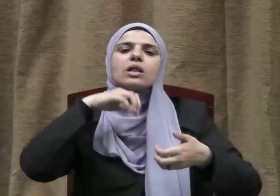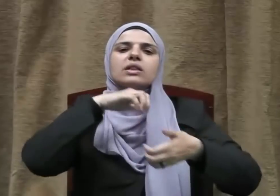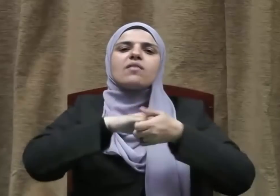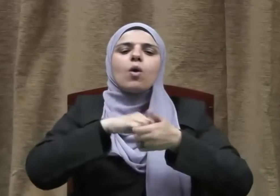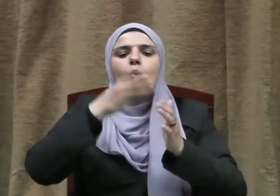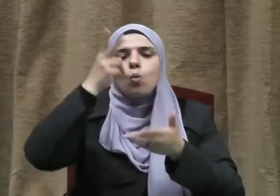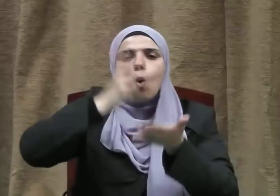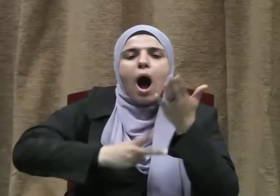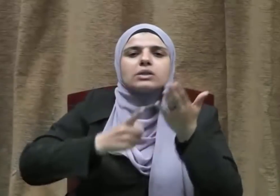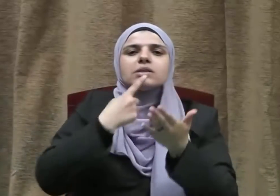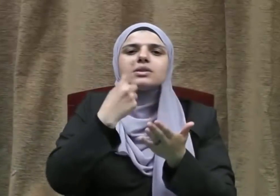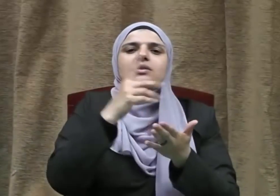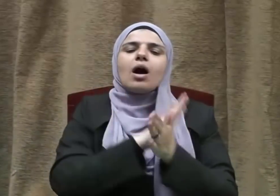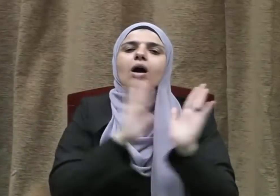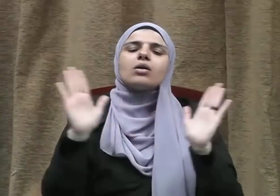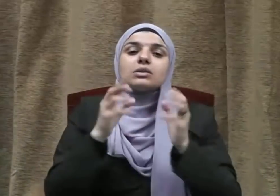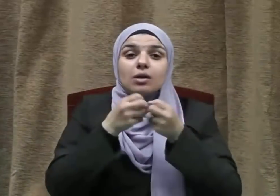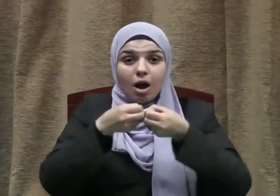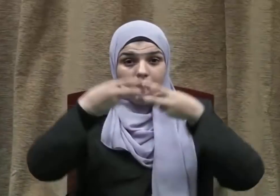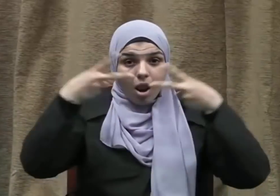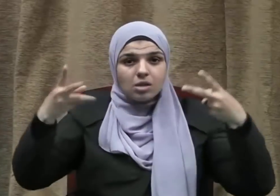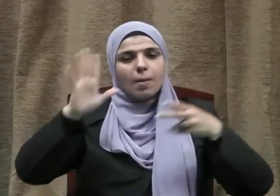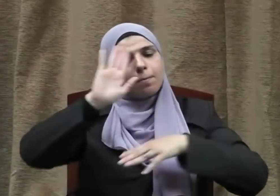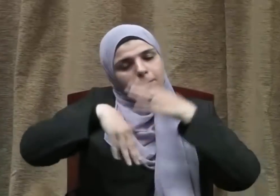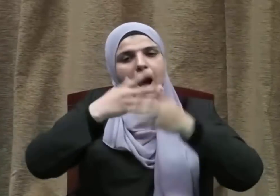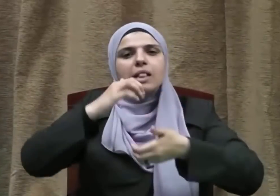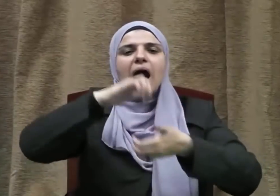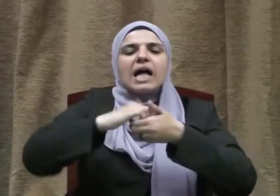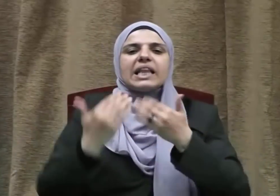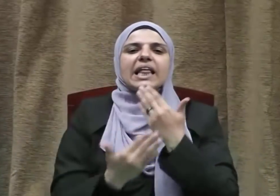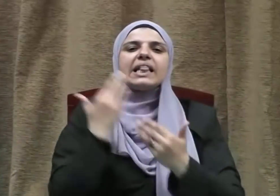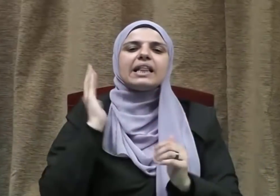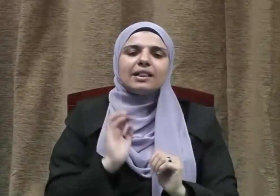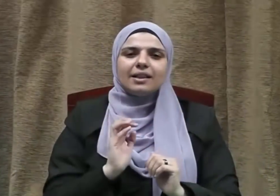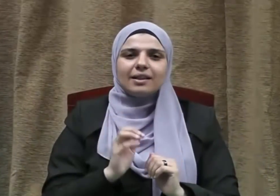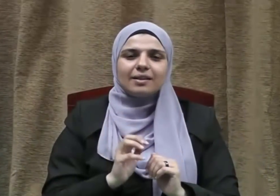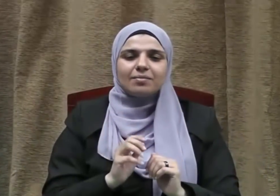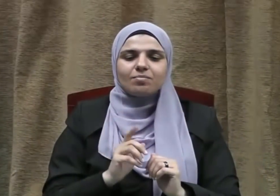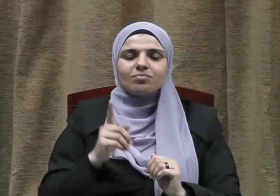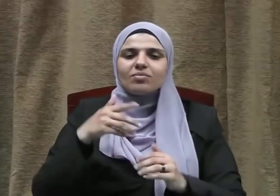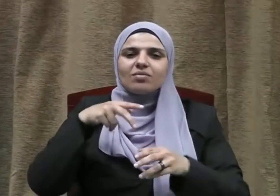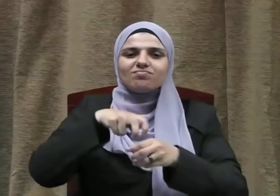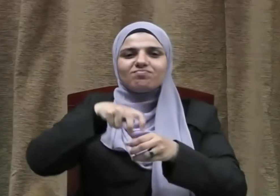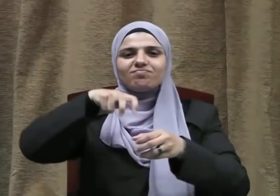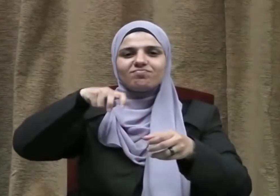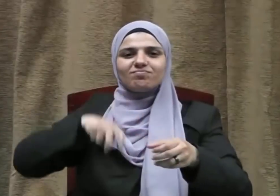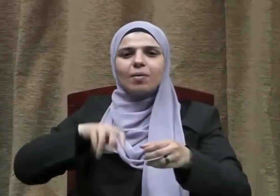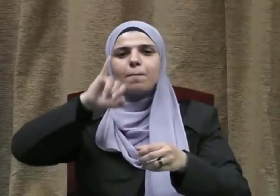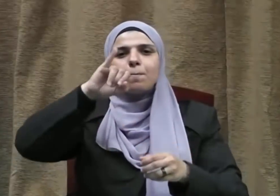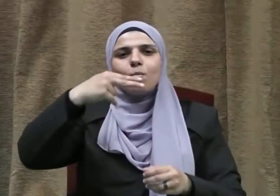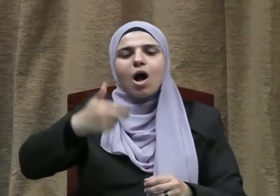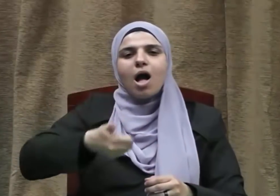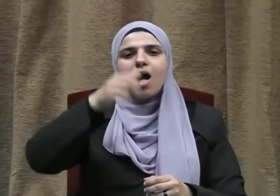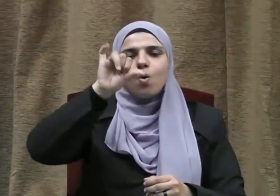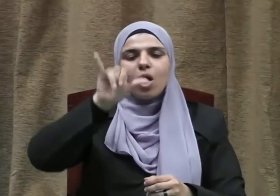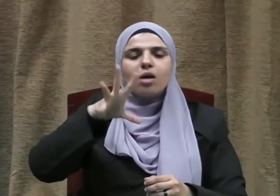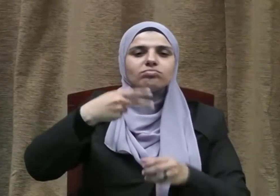حتى ينقضي أمدها أو ينبذ إليهم على سواء فرجع معاوية